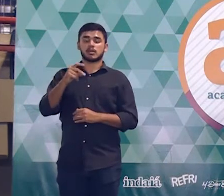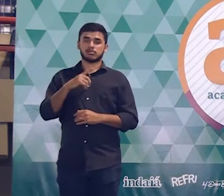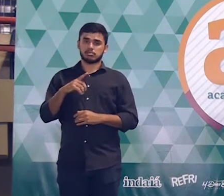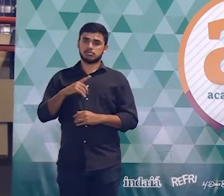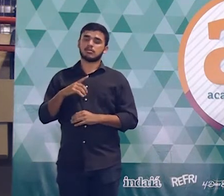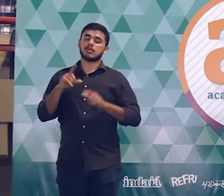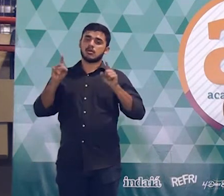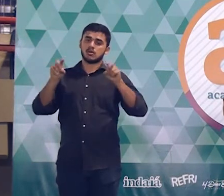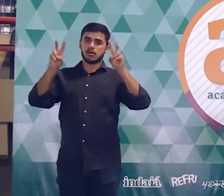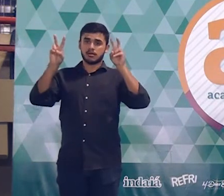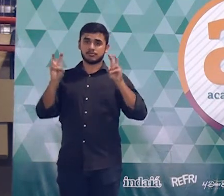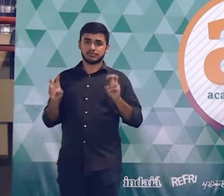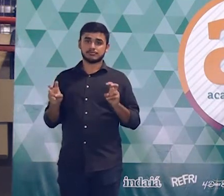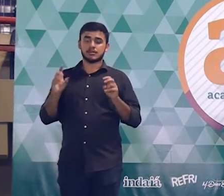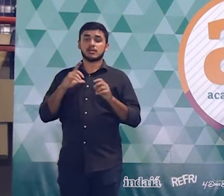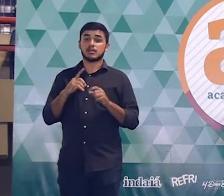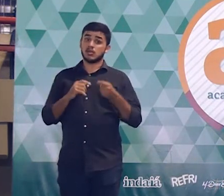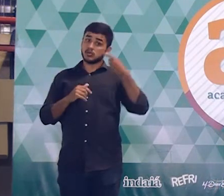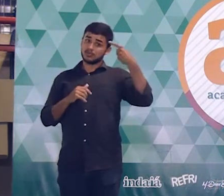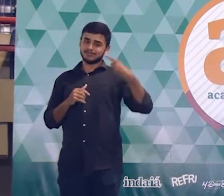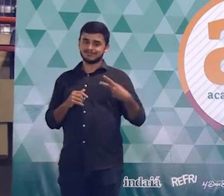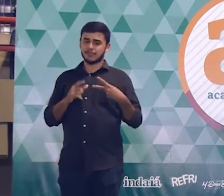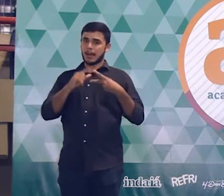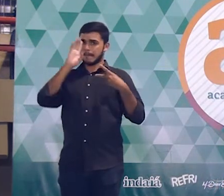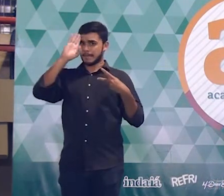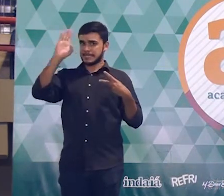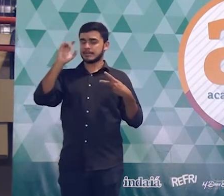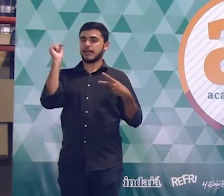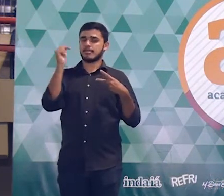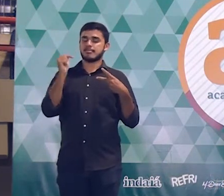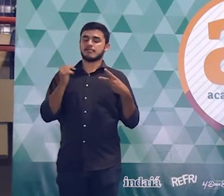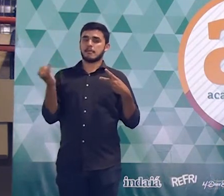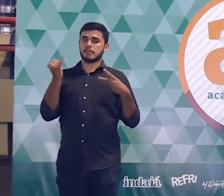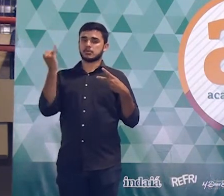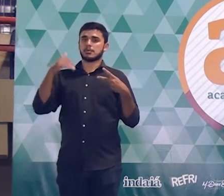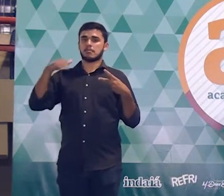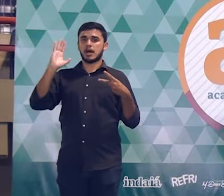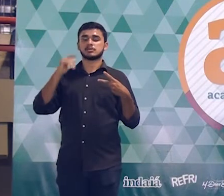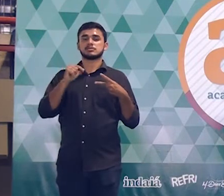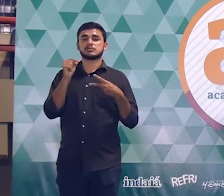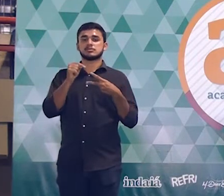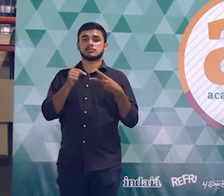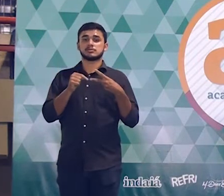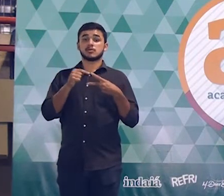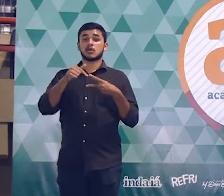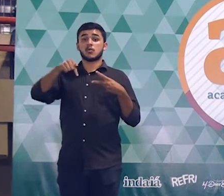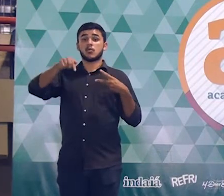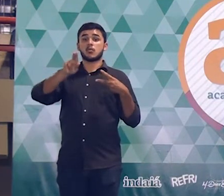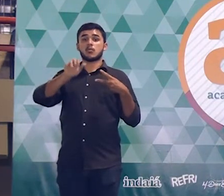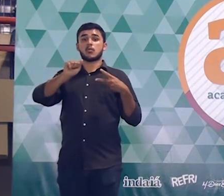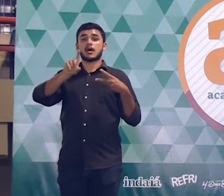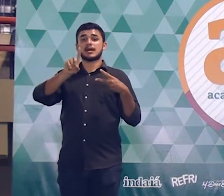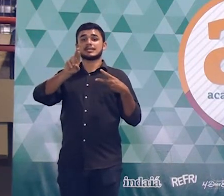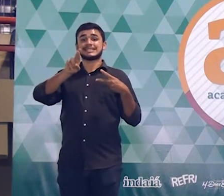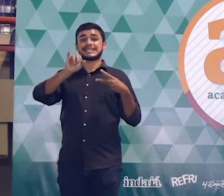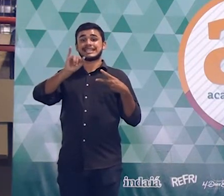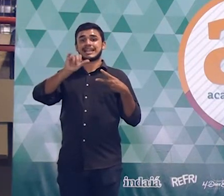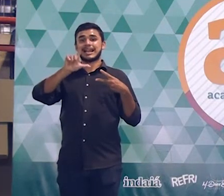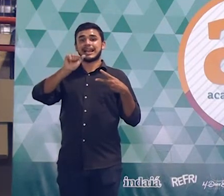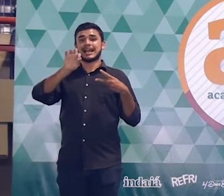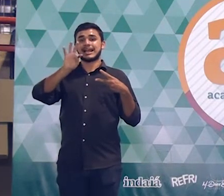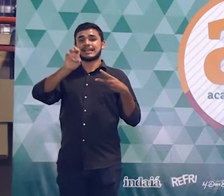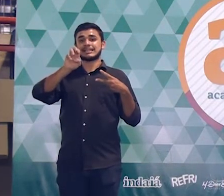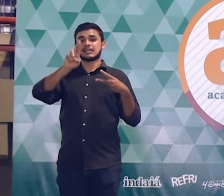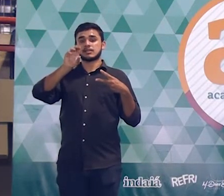dois aspectos. não são os únicos, mas certamente são os mais importantes. São os quadriláteros, aí a gente está falando aí